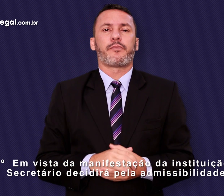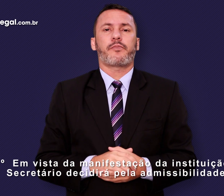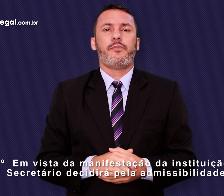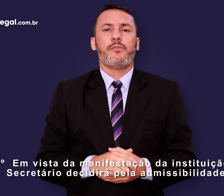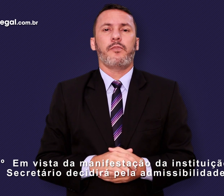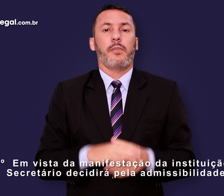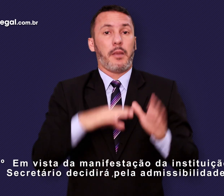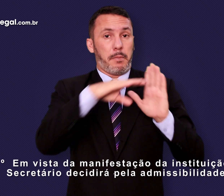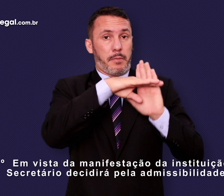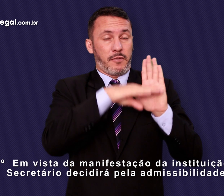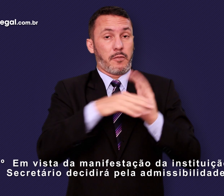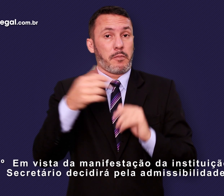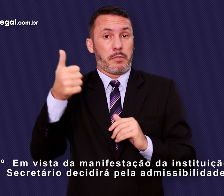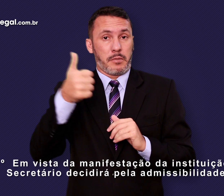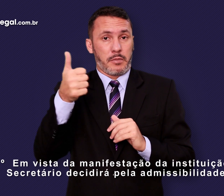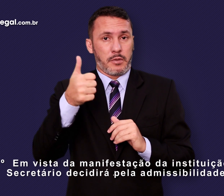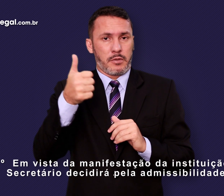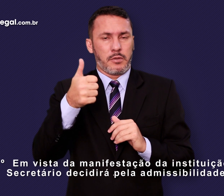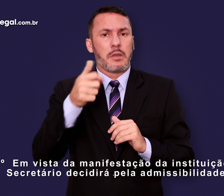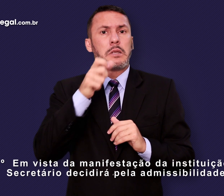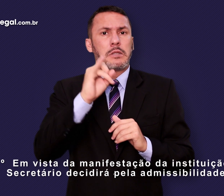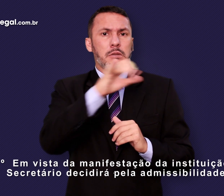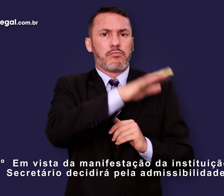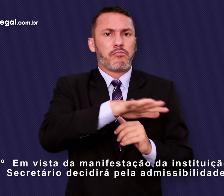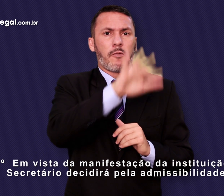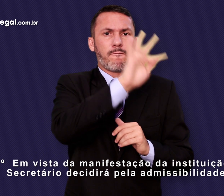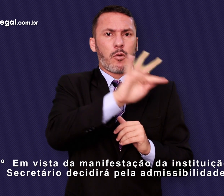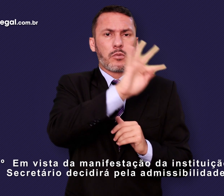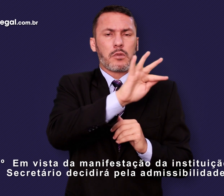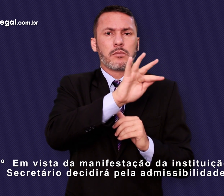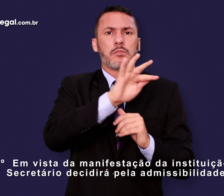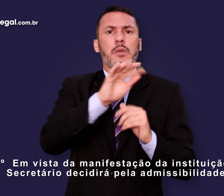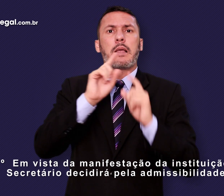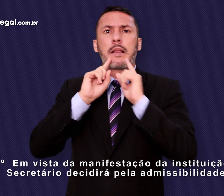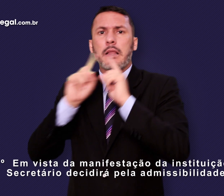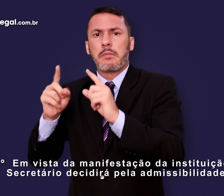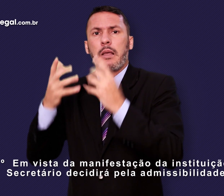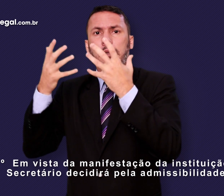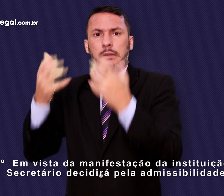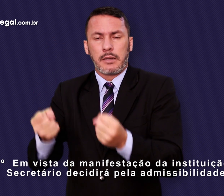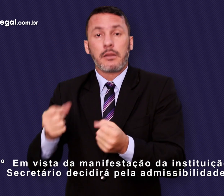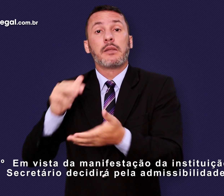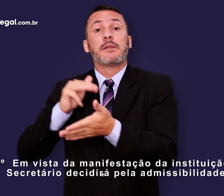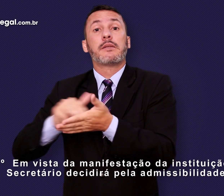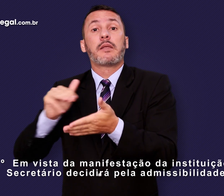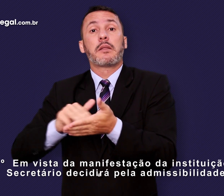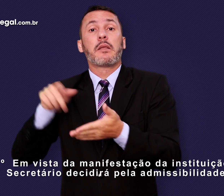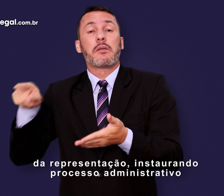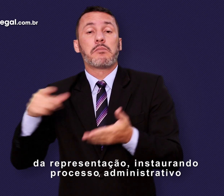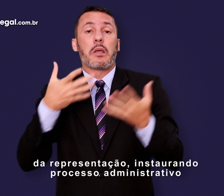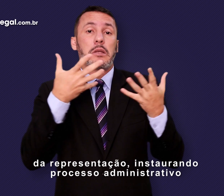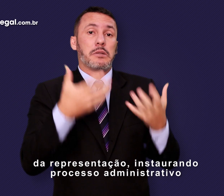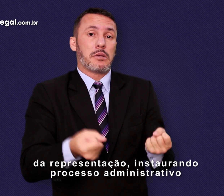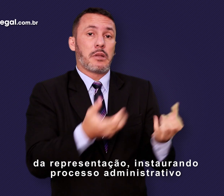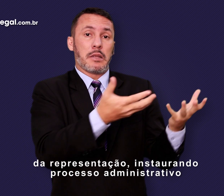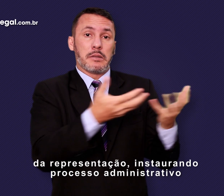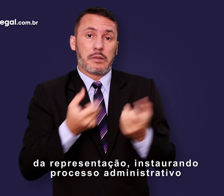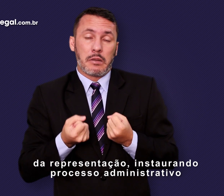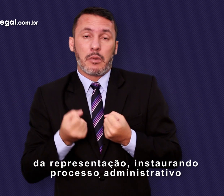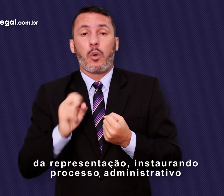1º. Em vista da manifestação da instituição, o secretário decidirá pela admissibilidade da representação, instaurando